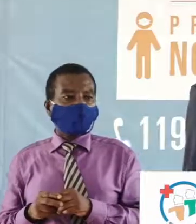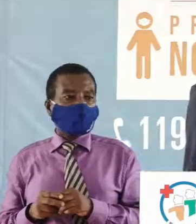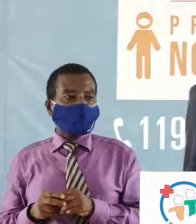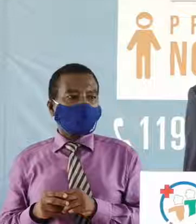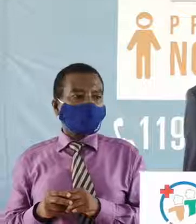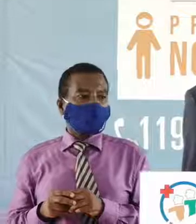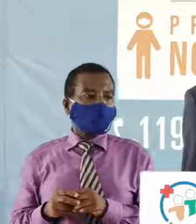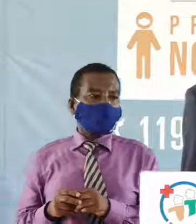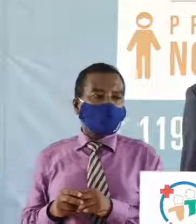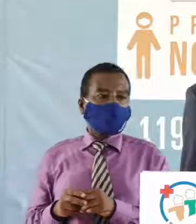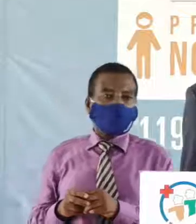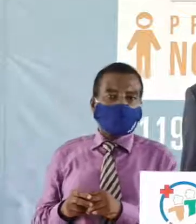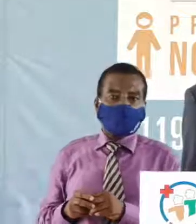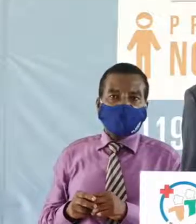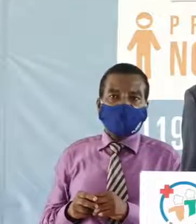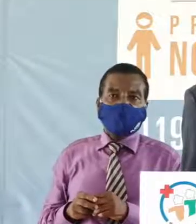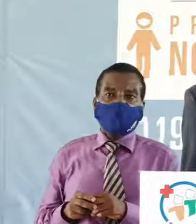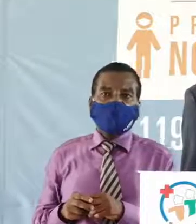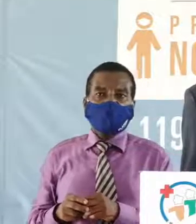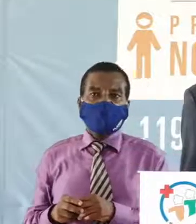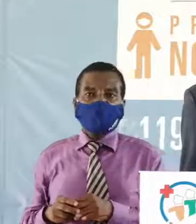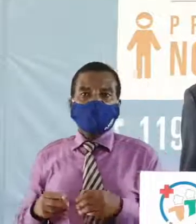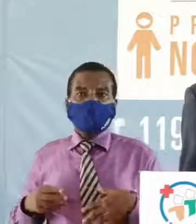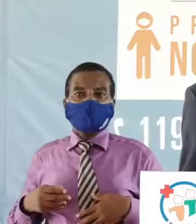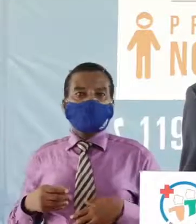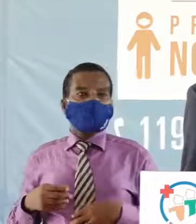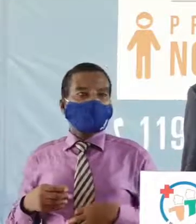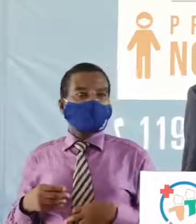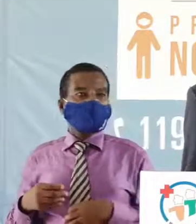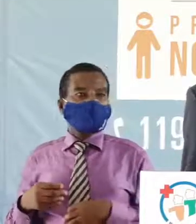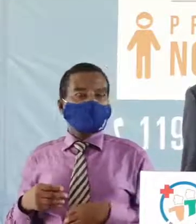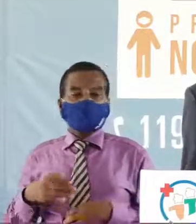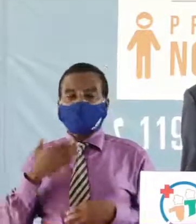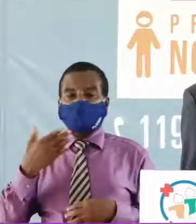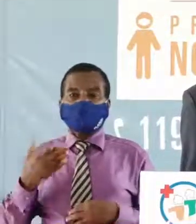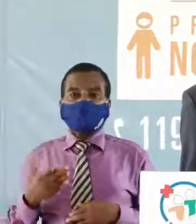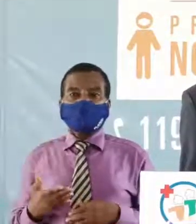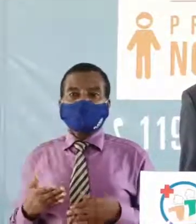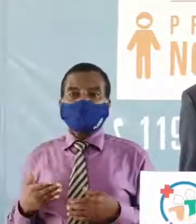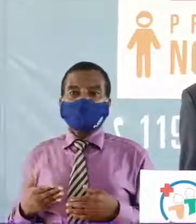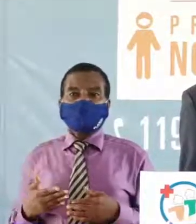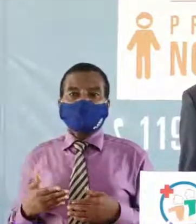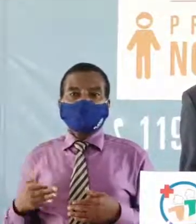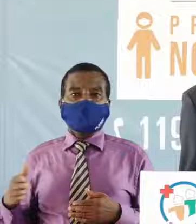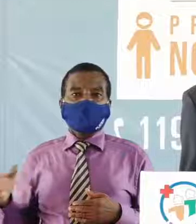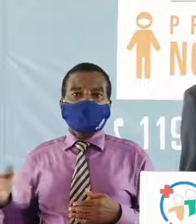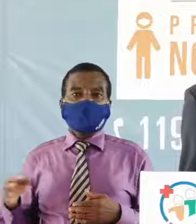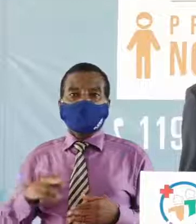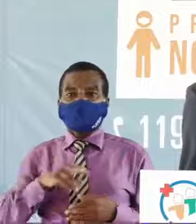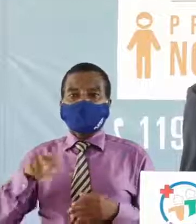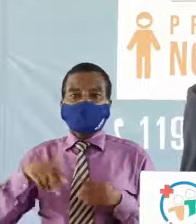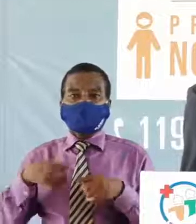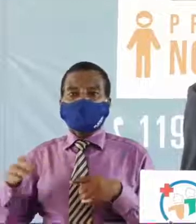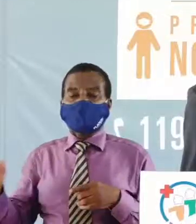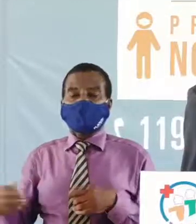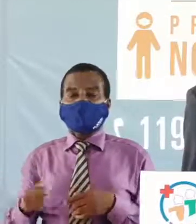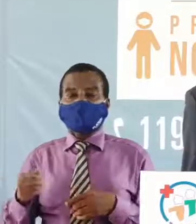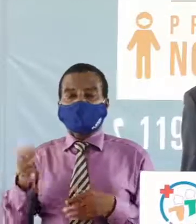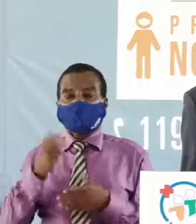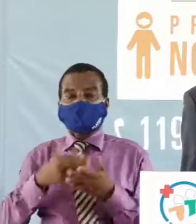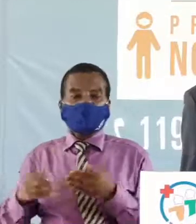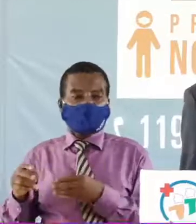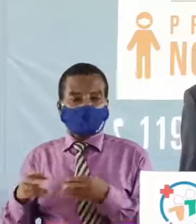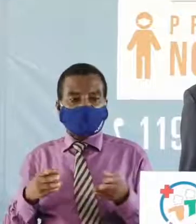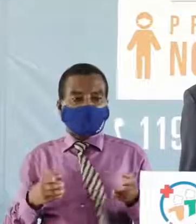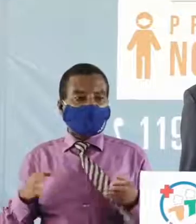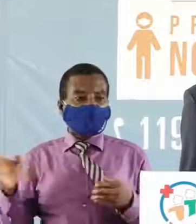voilà il vous est loisible mesdames et messieurs madame et messieurs de prendre quelques aspects de ces préoccupations et de les